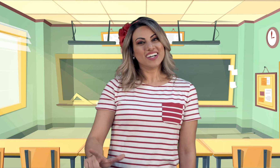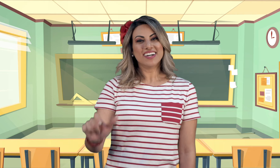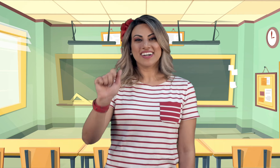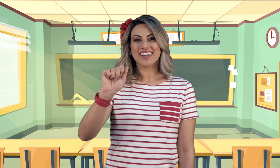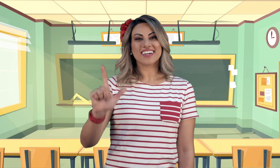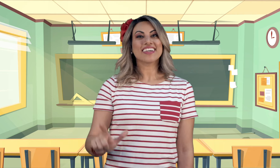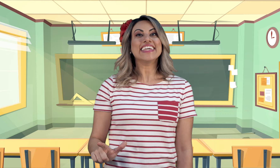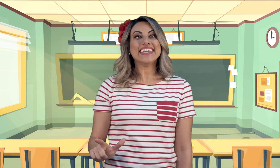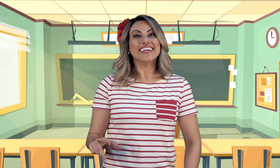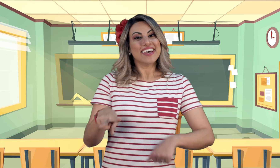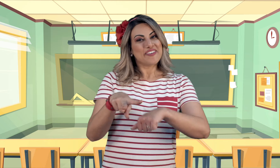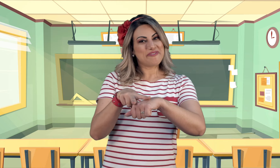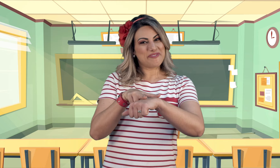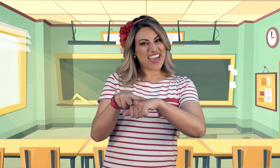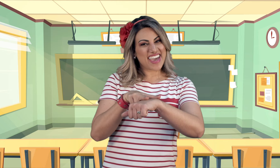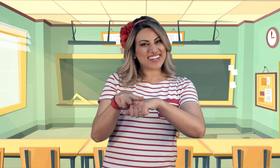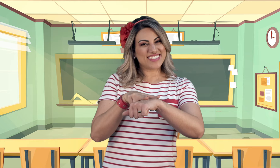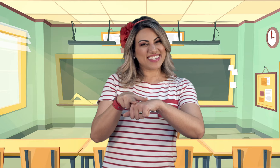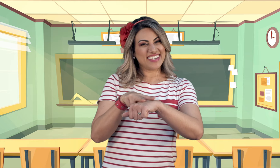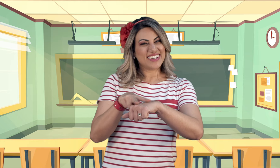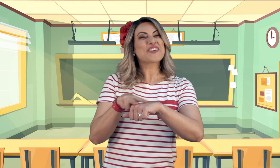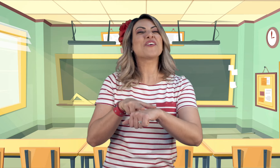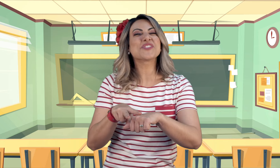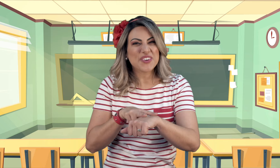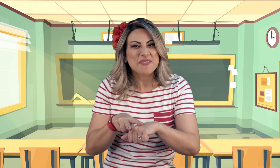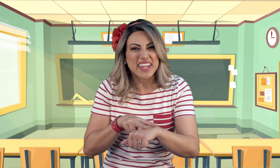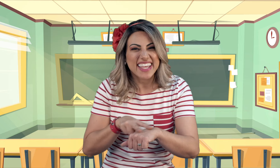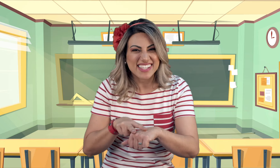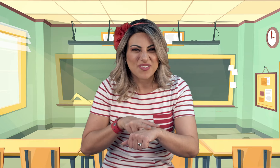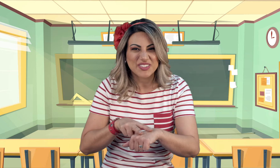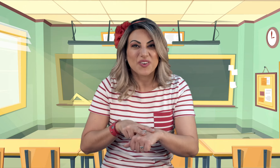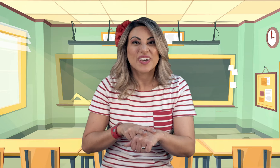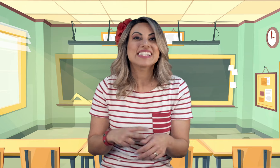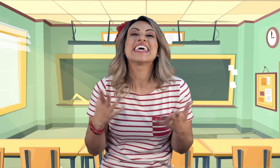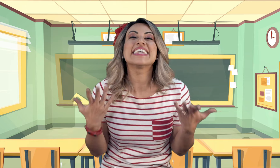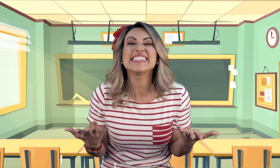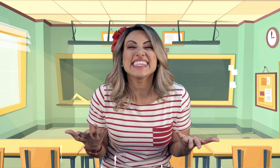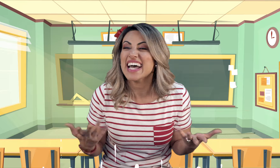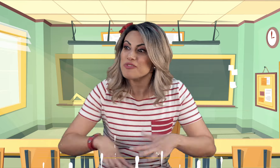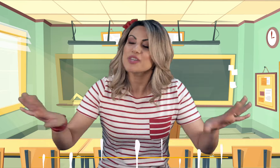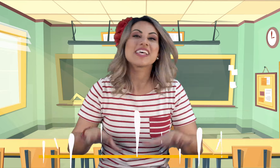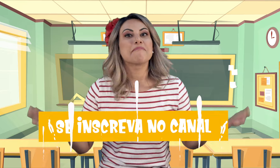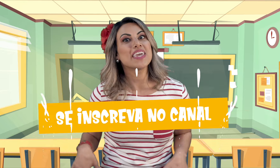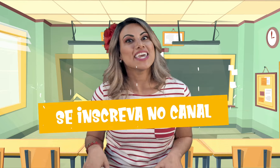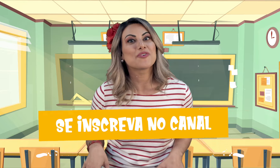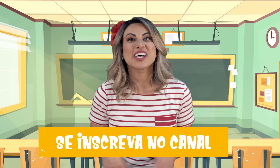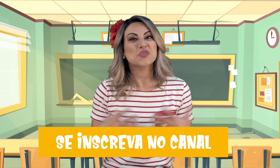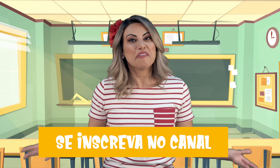Azul... E... Verde! Gostou de aprender essas quatro cores? Ensina aí os seus amigos, a